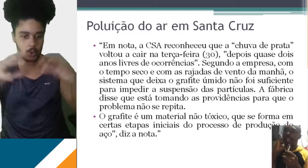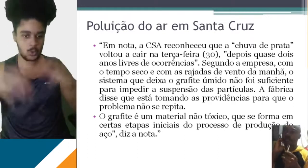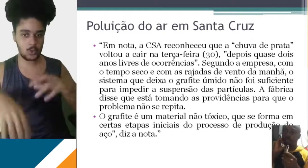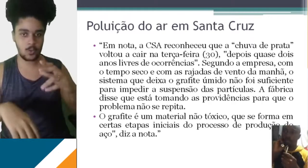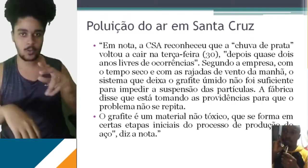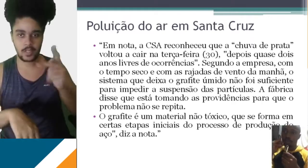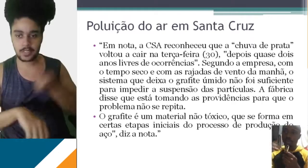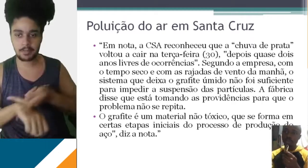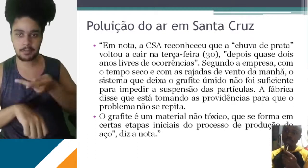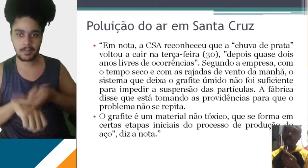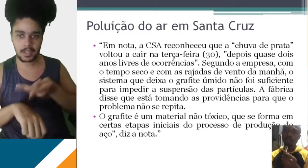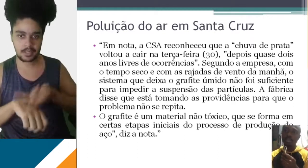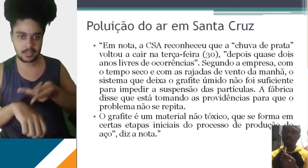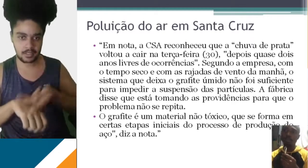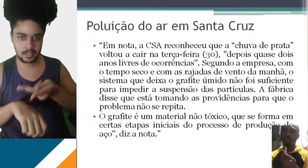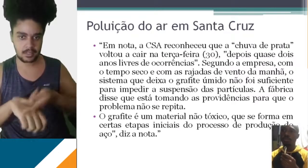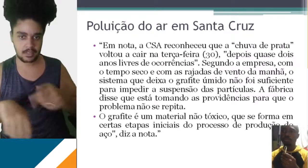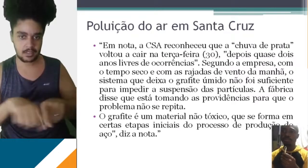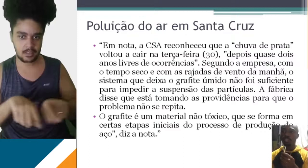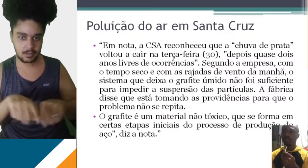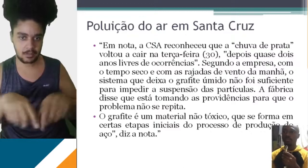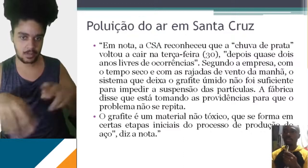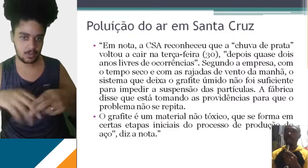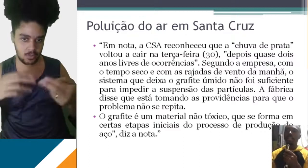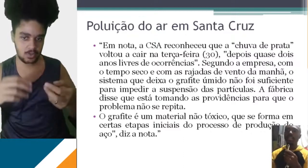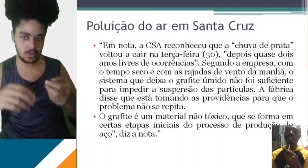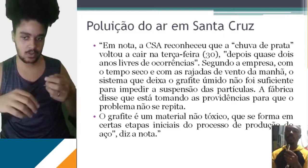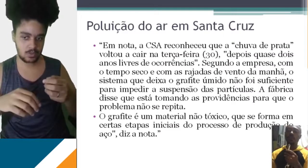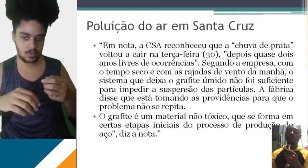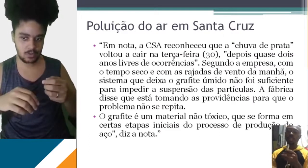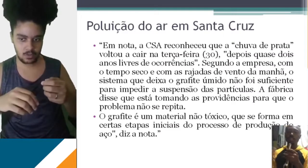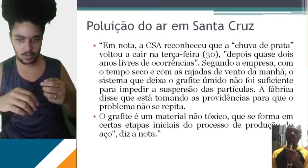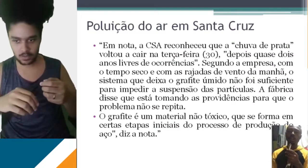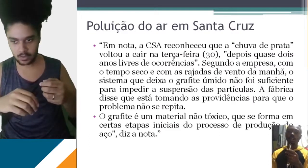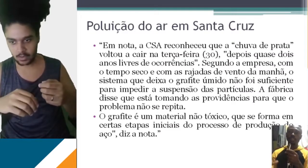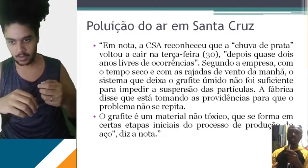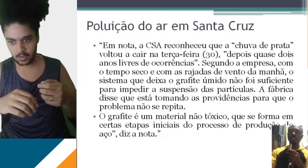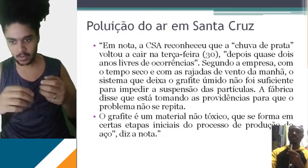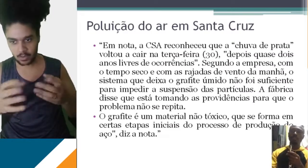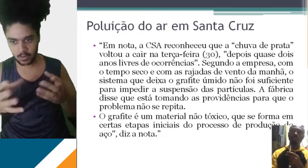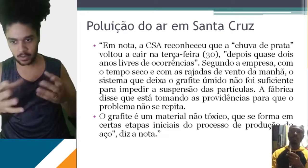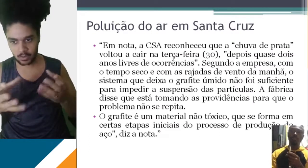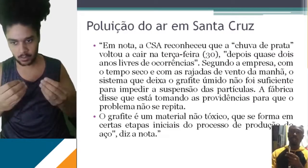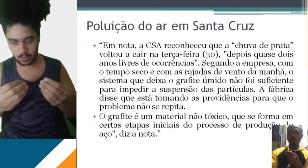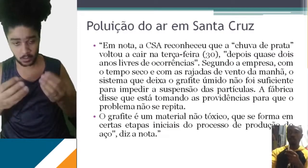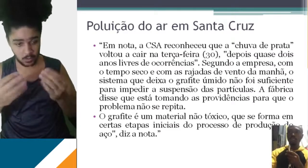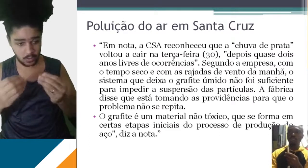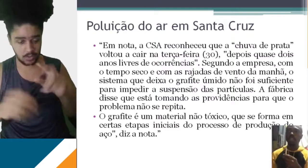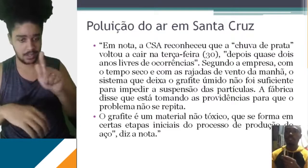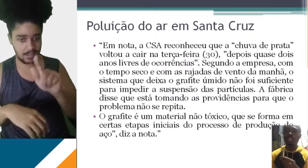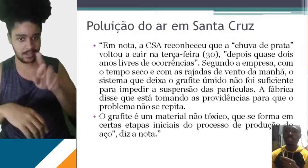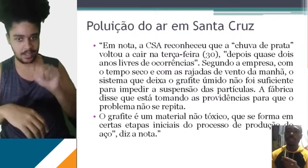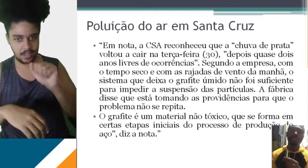é para iniciar o processo mesmo de produção de aço. E aí, quando eles não molham aquelas grandes volumes, aquelas